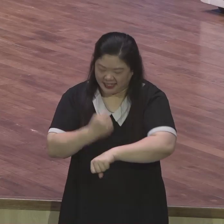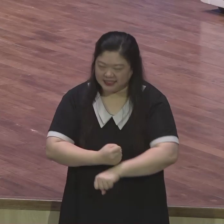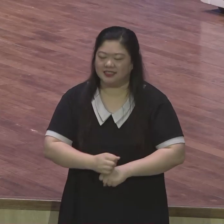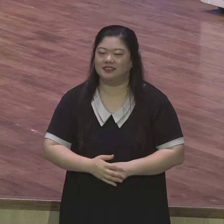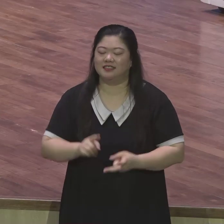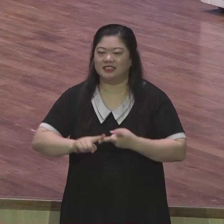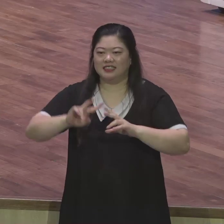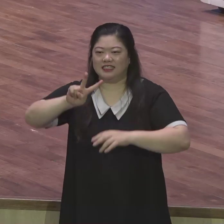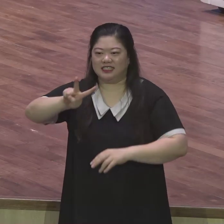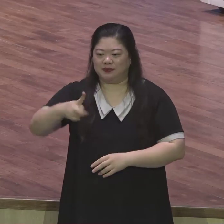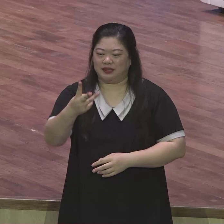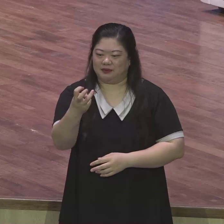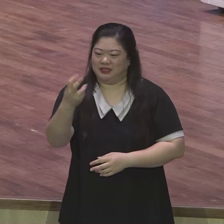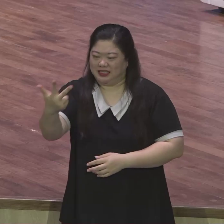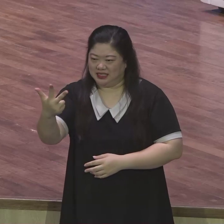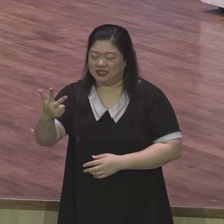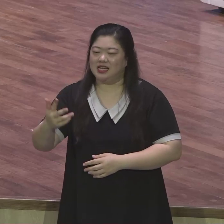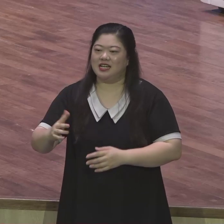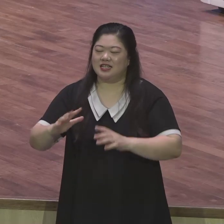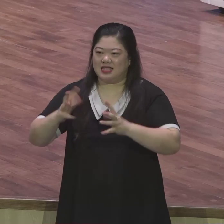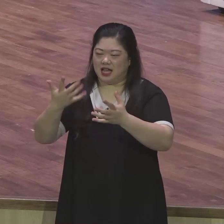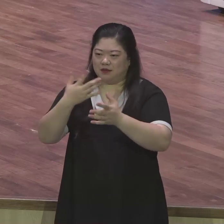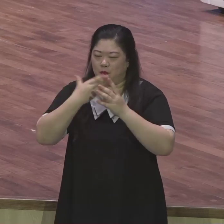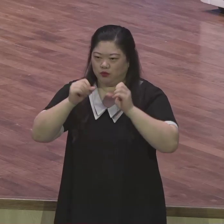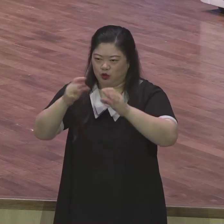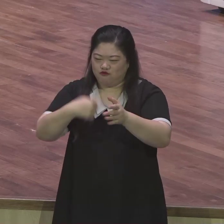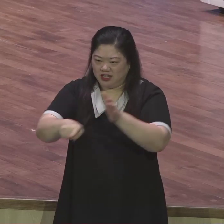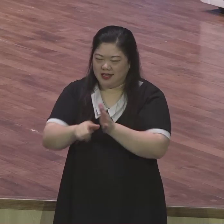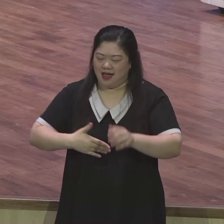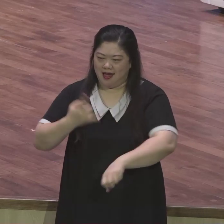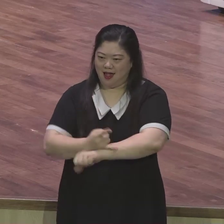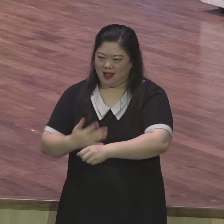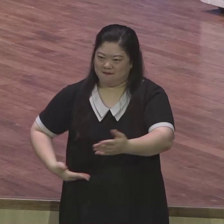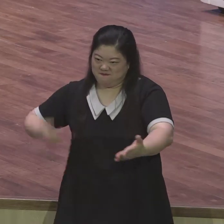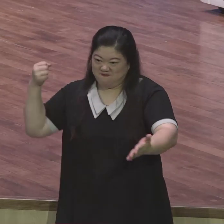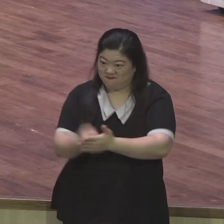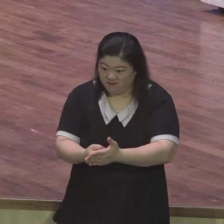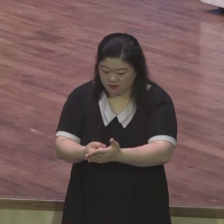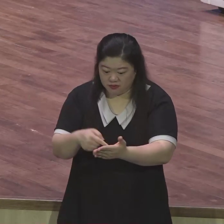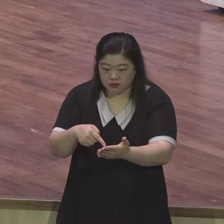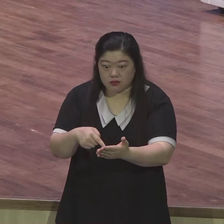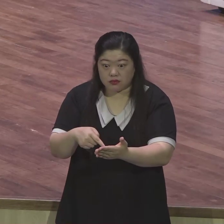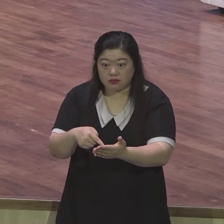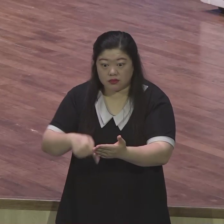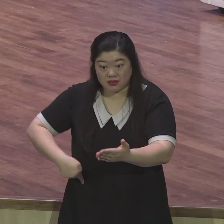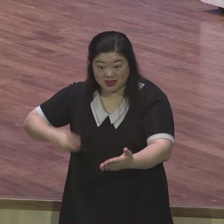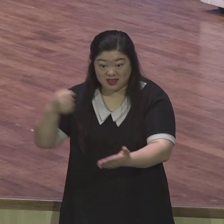결단하고 머리 깎는다고 되는 게 아닙니다 매임으로 하는 건 종교적 믿음이고